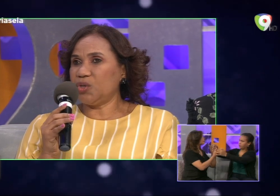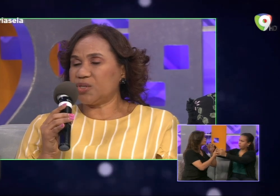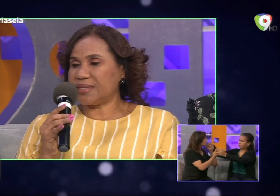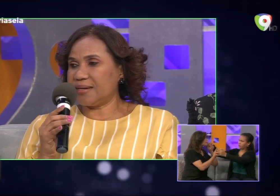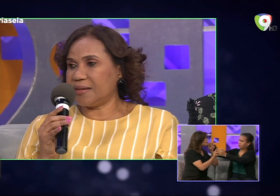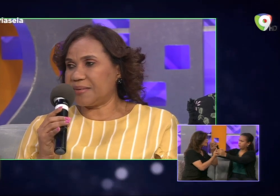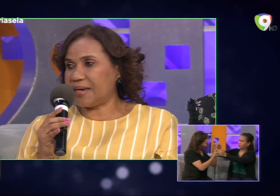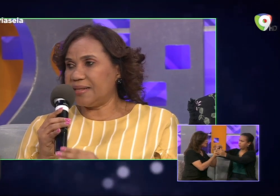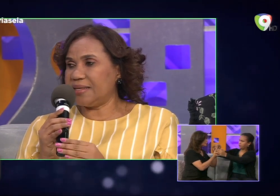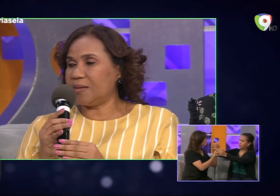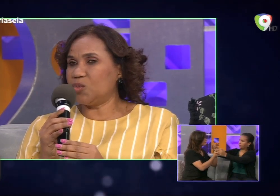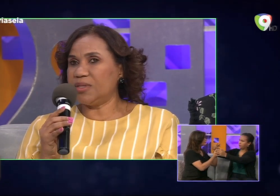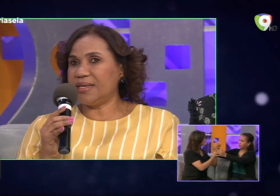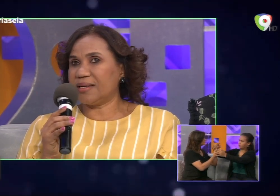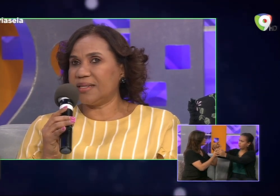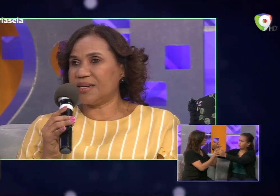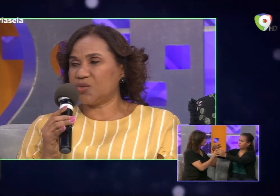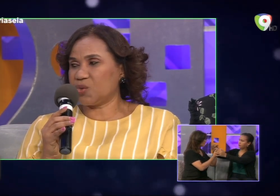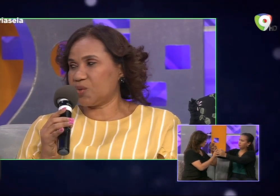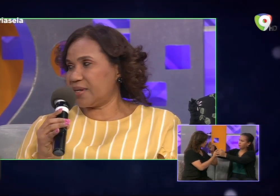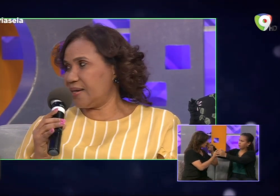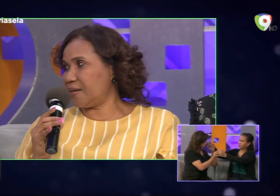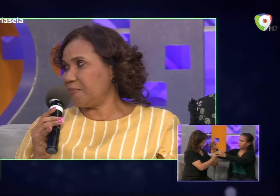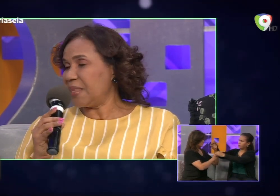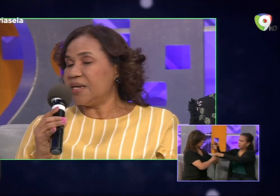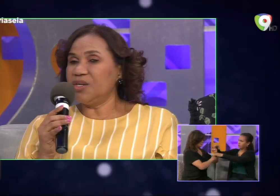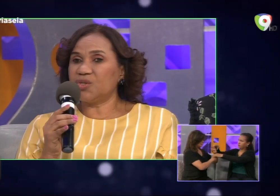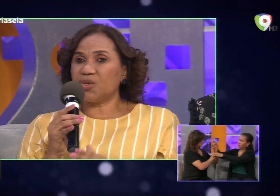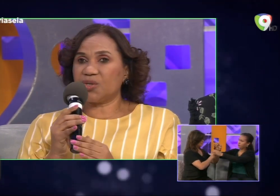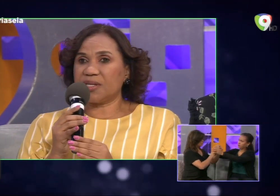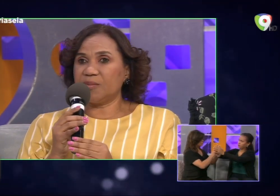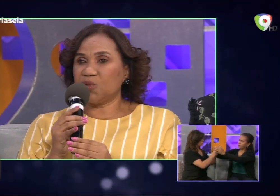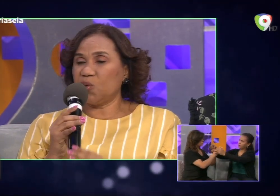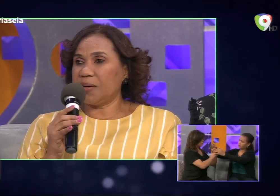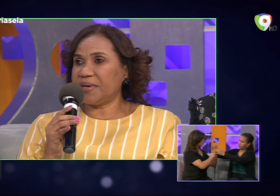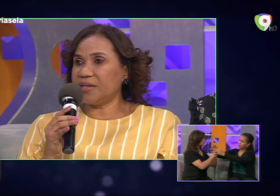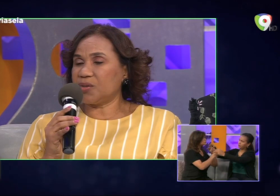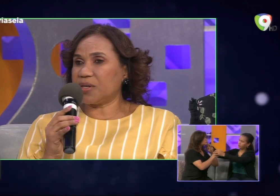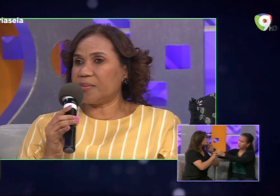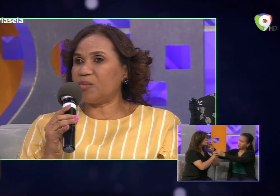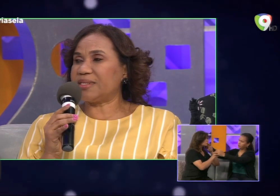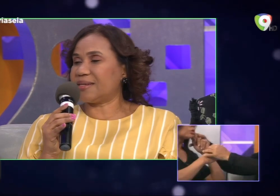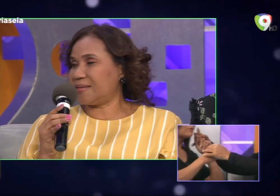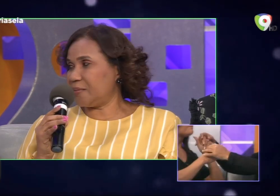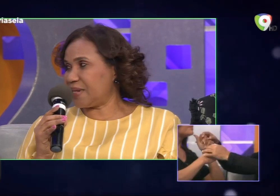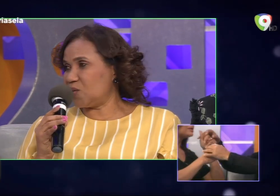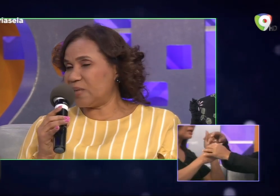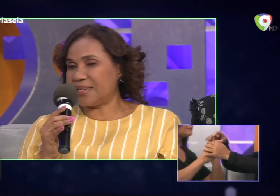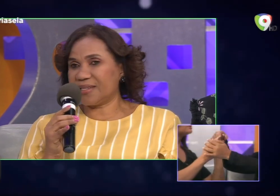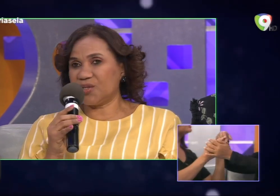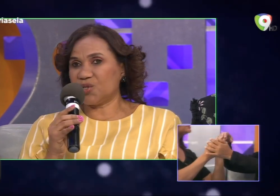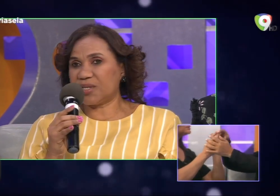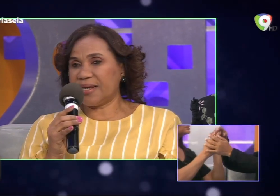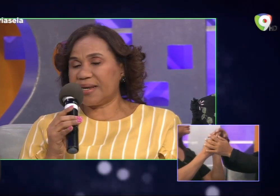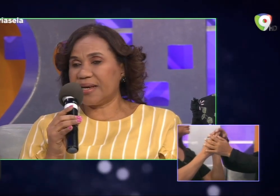junio se celebra el día mundial de la sordoseguera y nosotros tenemos un evento que vamos a estar celebrando mañana si dios quiere